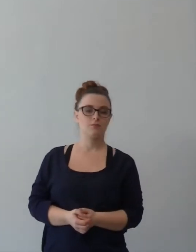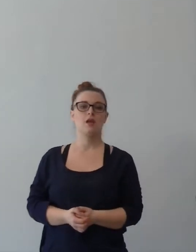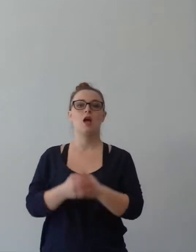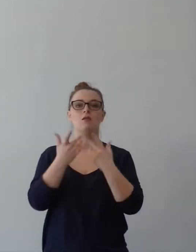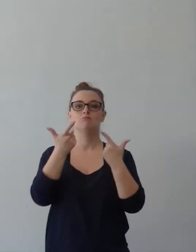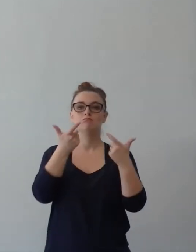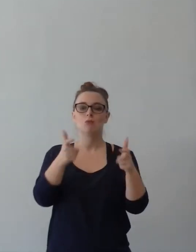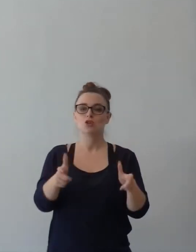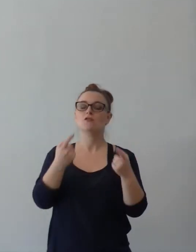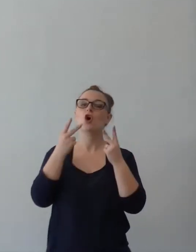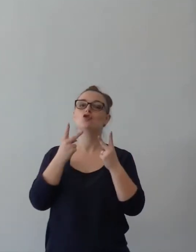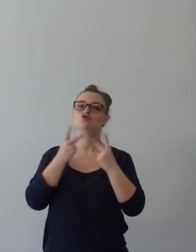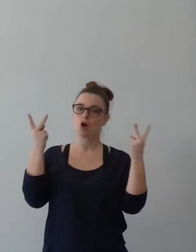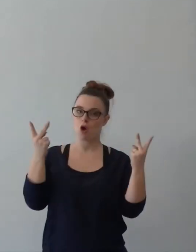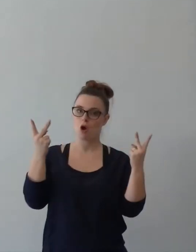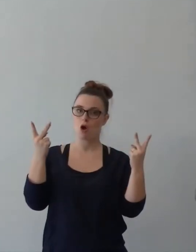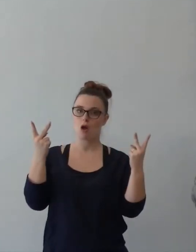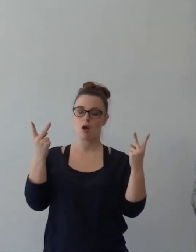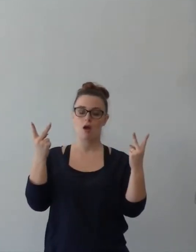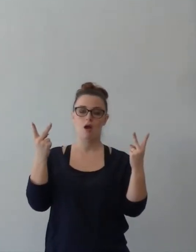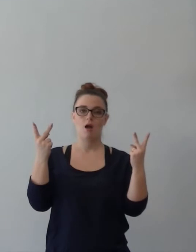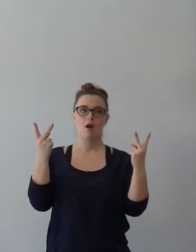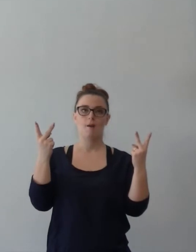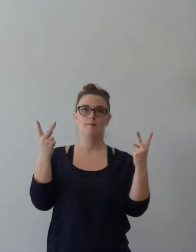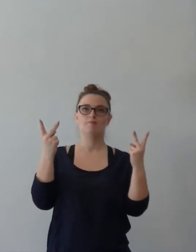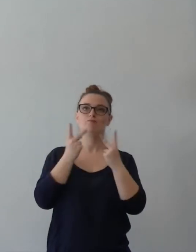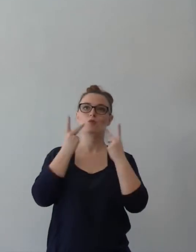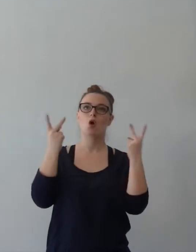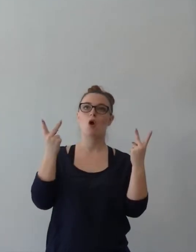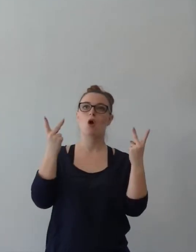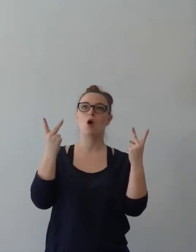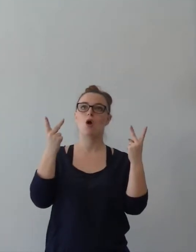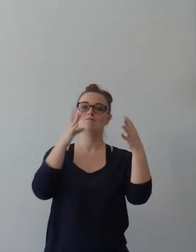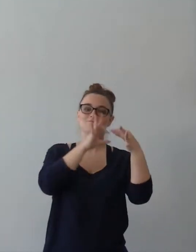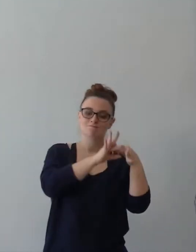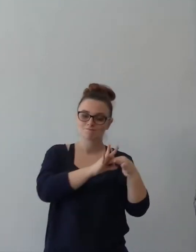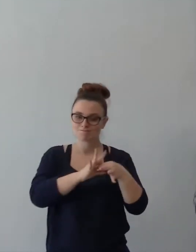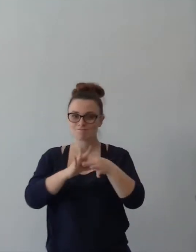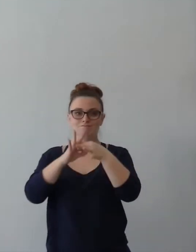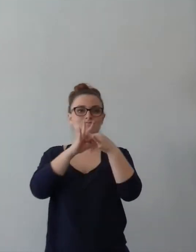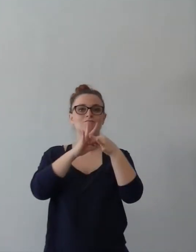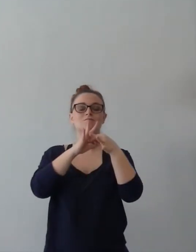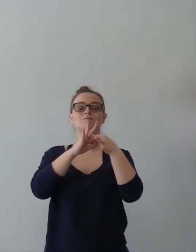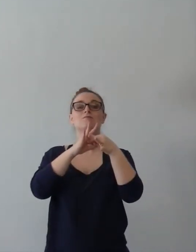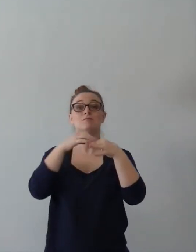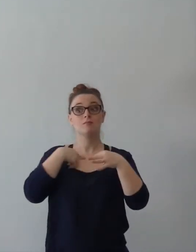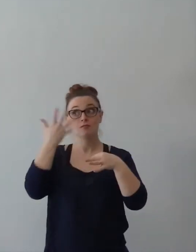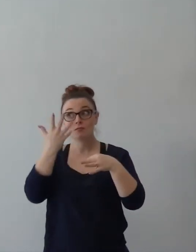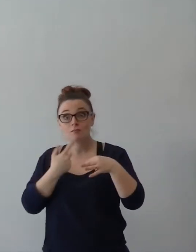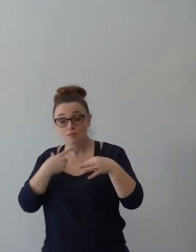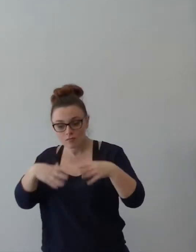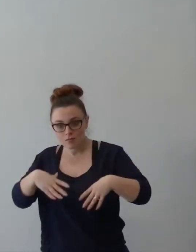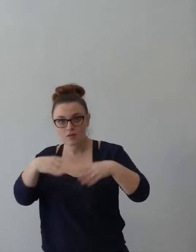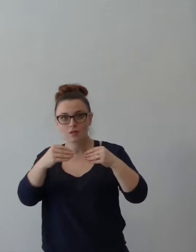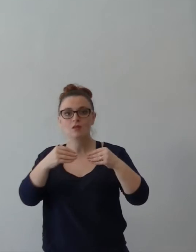da cui non possiamo scendere. Bisogna cominciare un anno con gioia, bisogna proseguire con gioia e bisogna